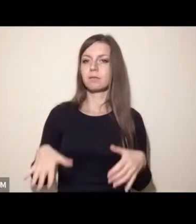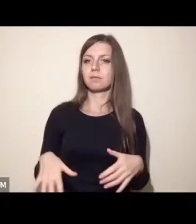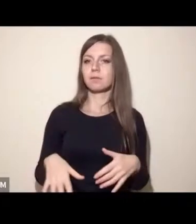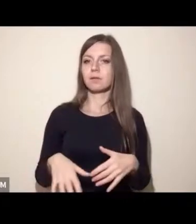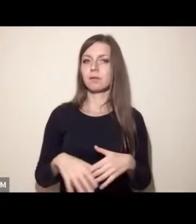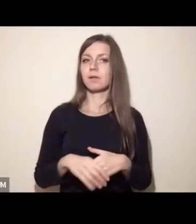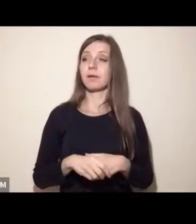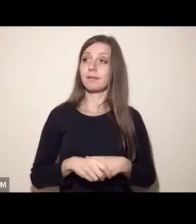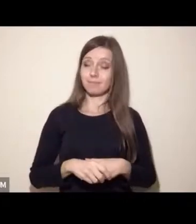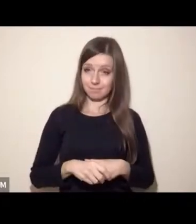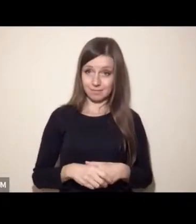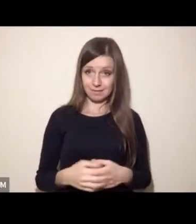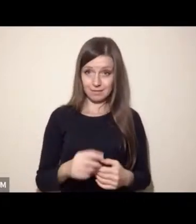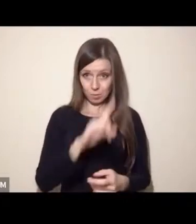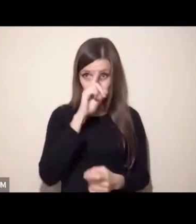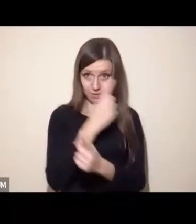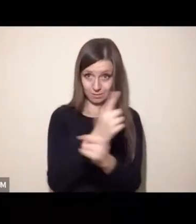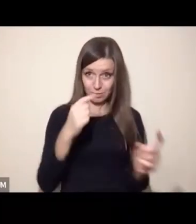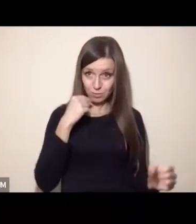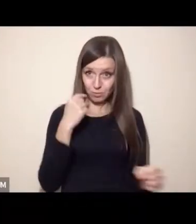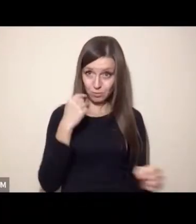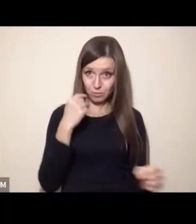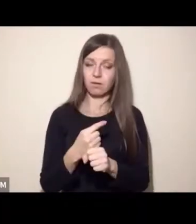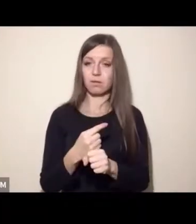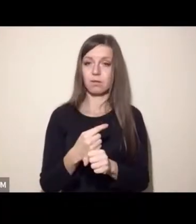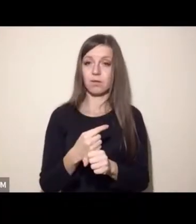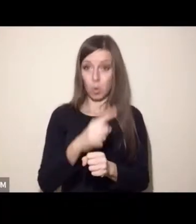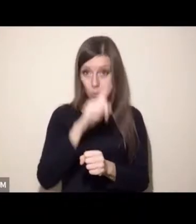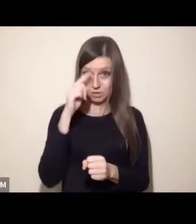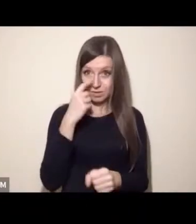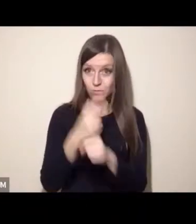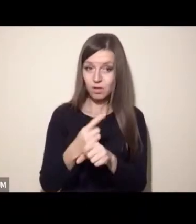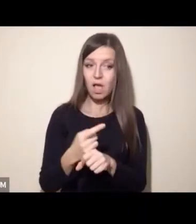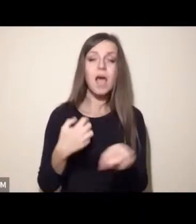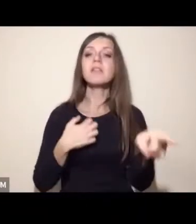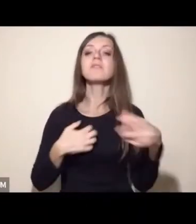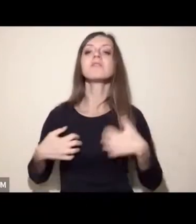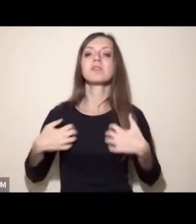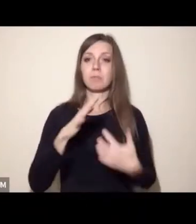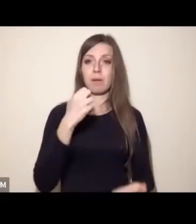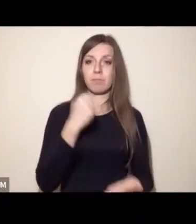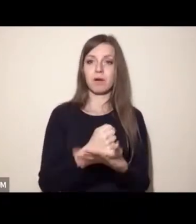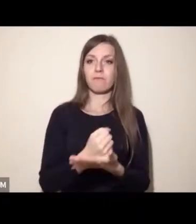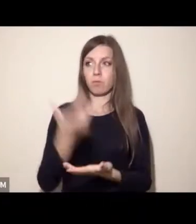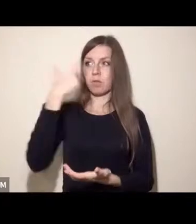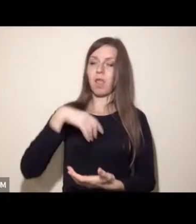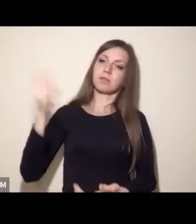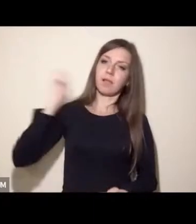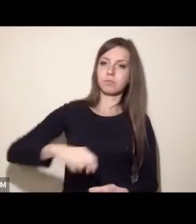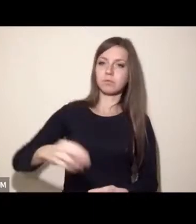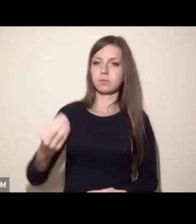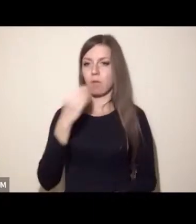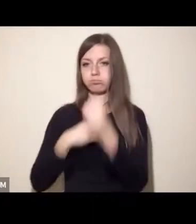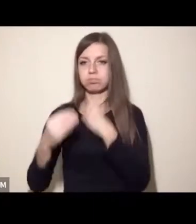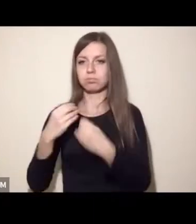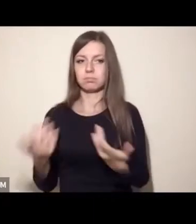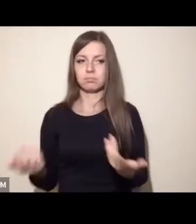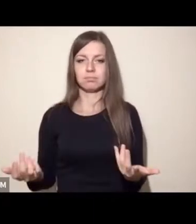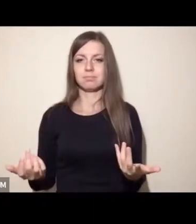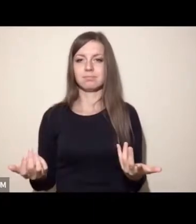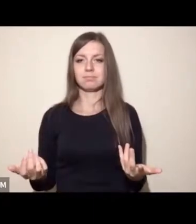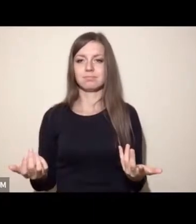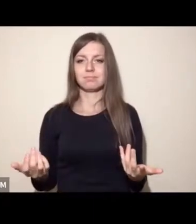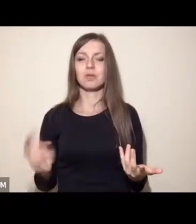zwierząt, które one mają, niezależnie od tego, czy znajdują odzwierciedlenie w prawie. To w końcu jest